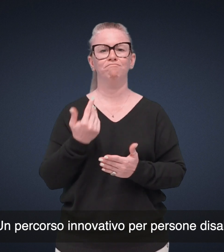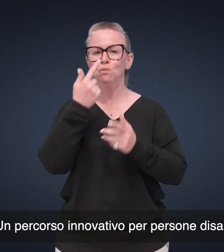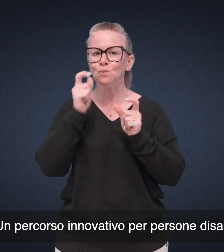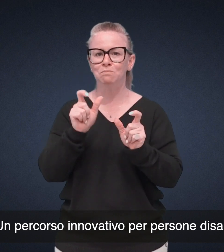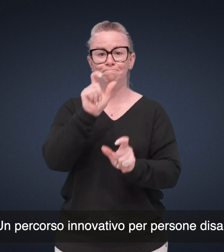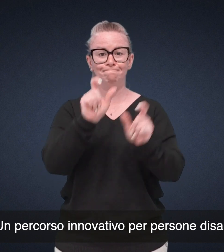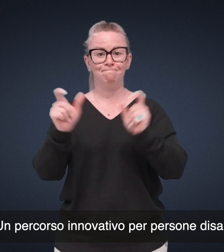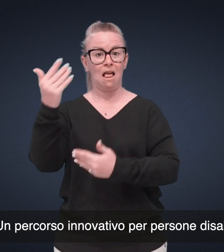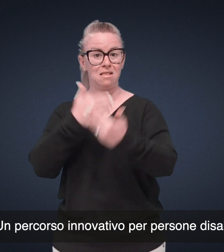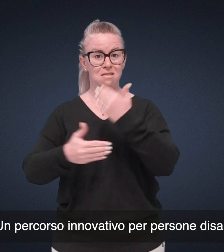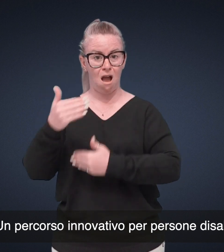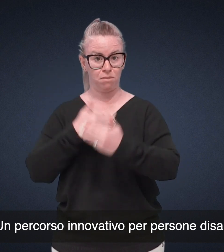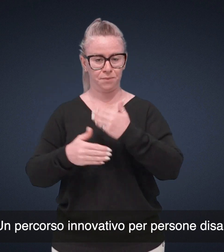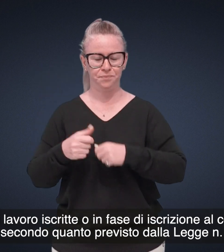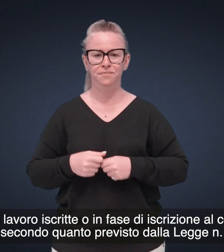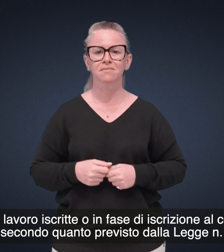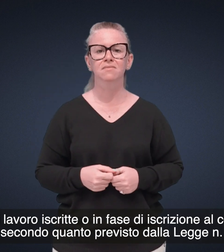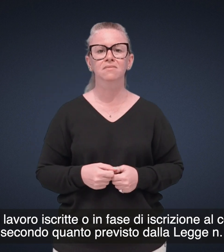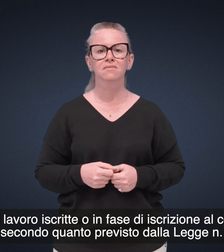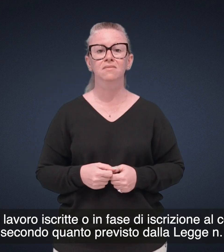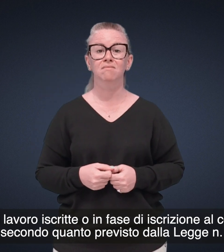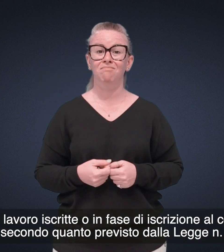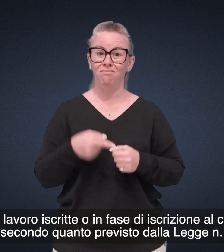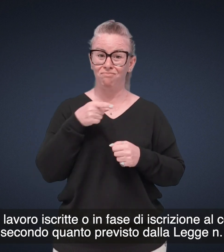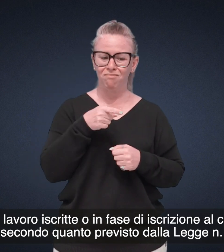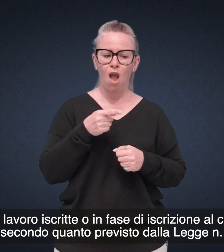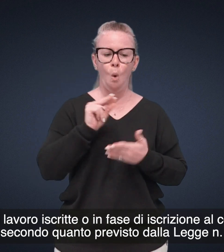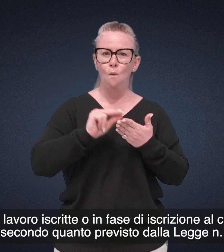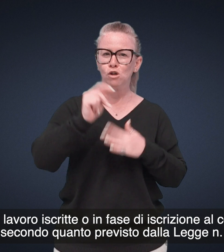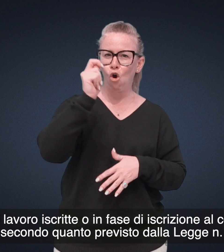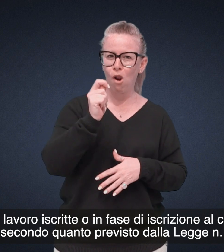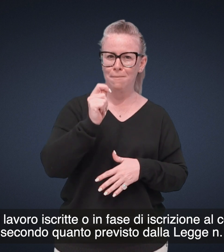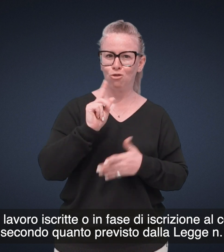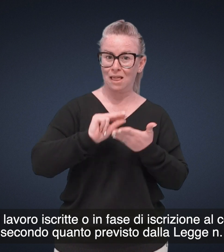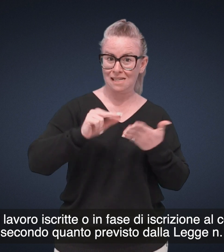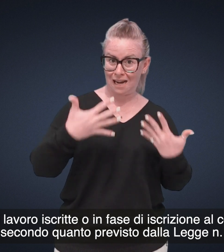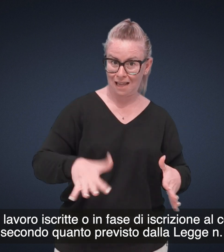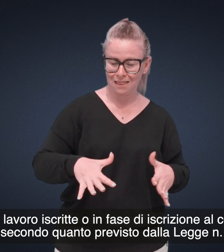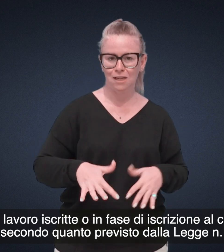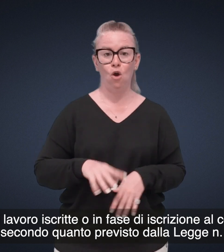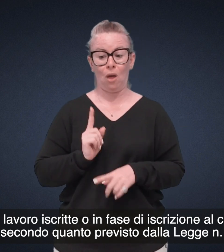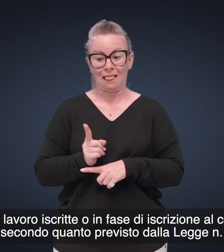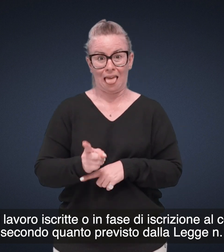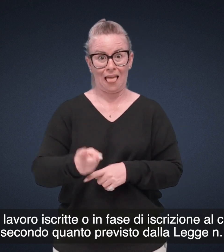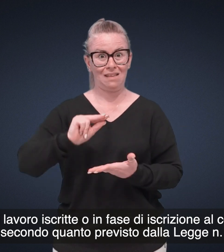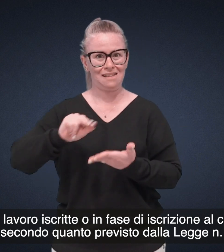lavoro, iscritte o in fase di iscrizione al collocamento mirato, secondo quanto previsto dalla Legge